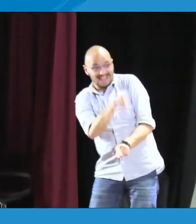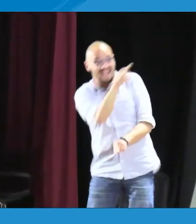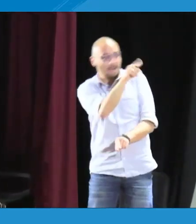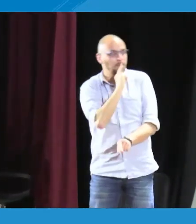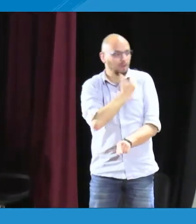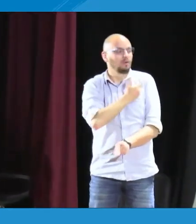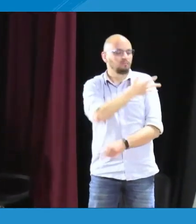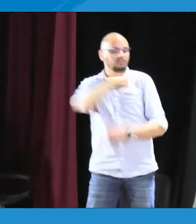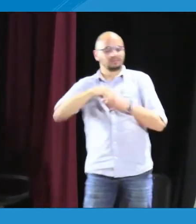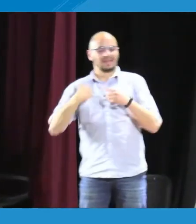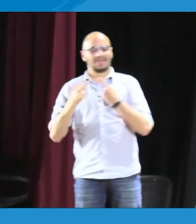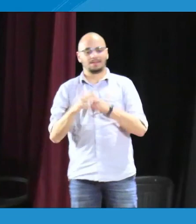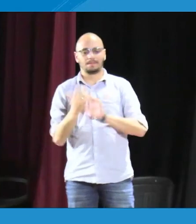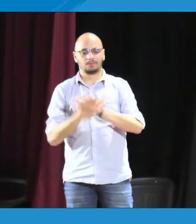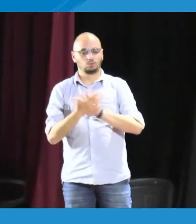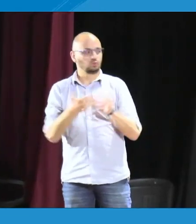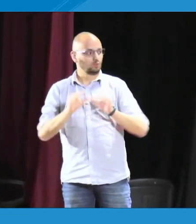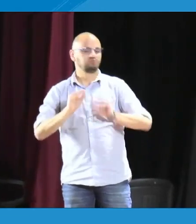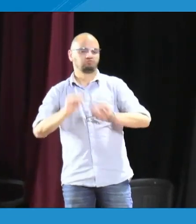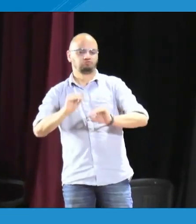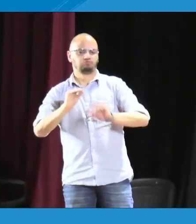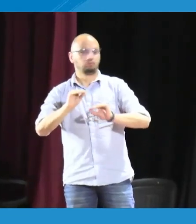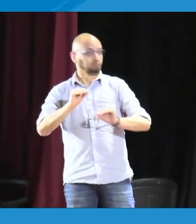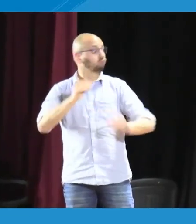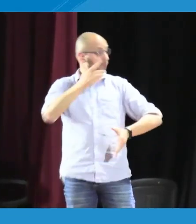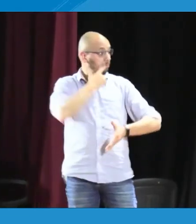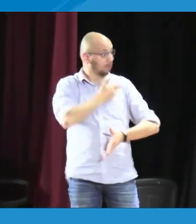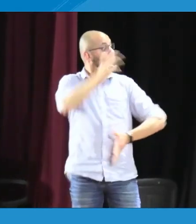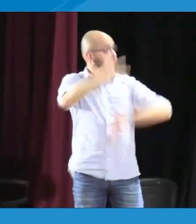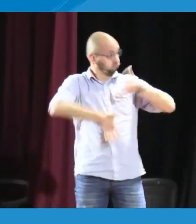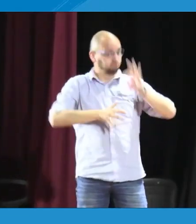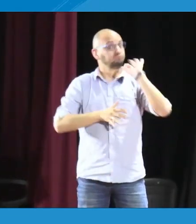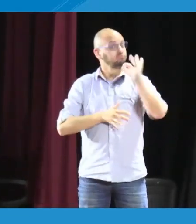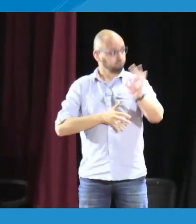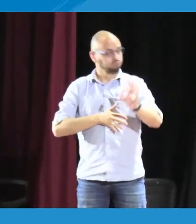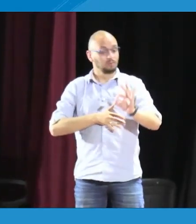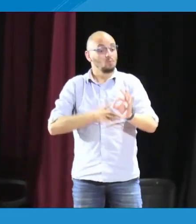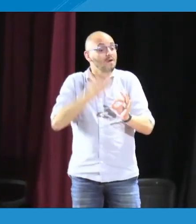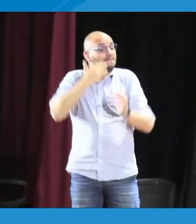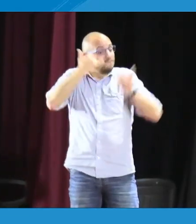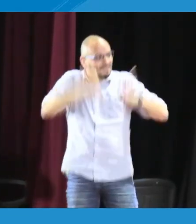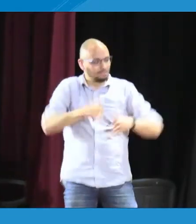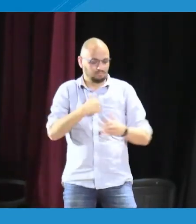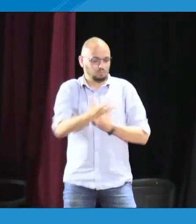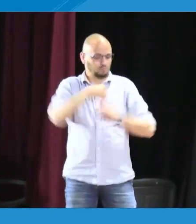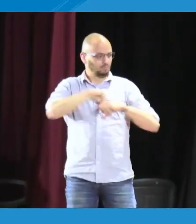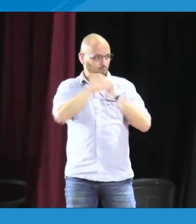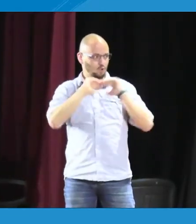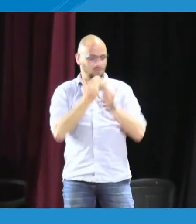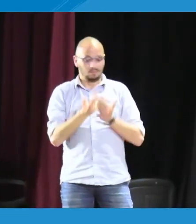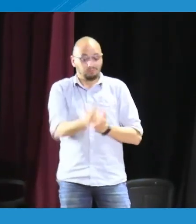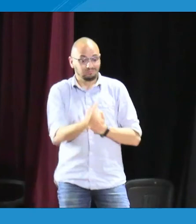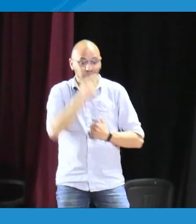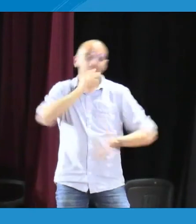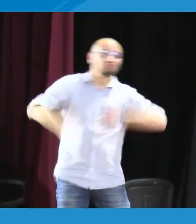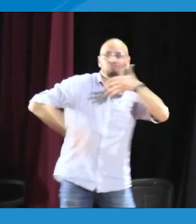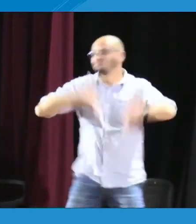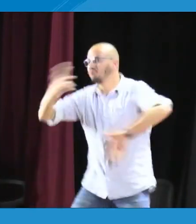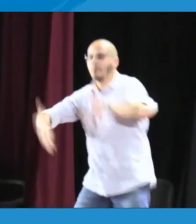que es, bueno, yo estoy como modelo y aprende la lengua de señas. Cuando